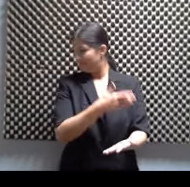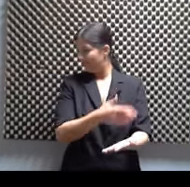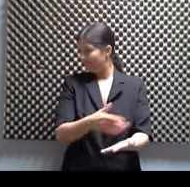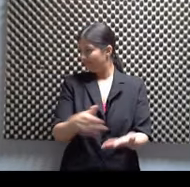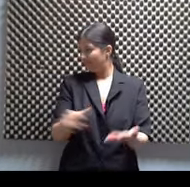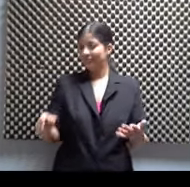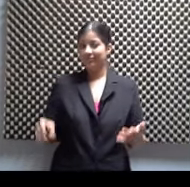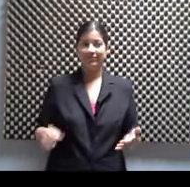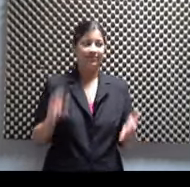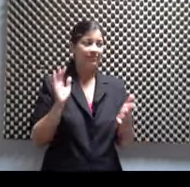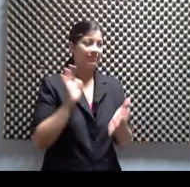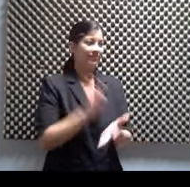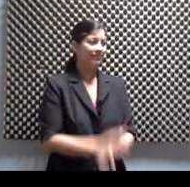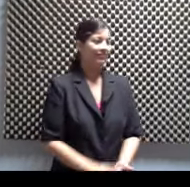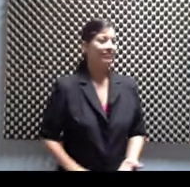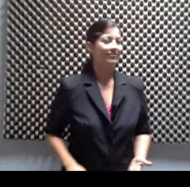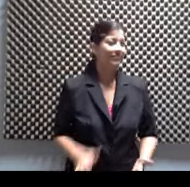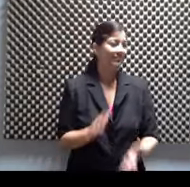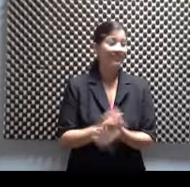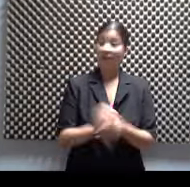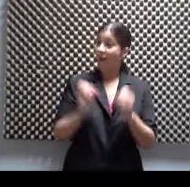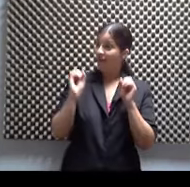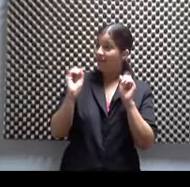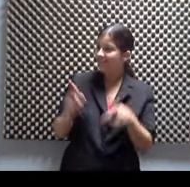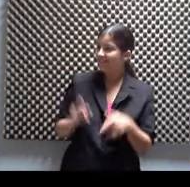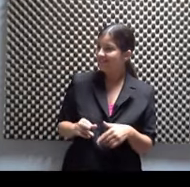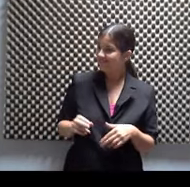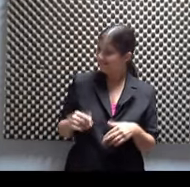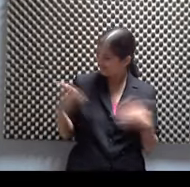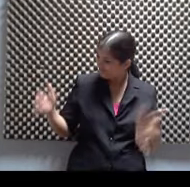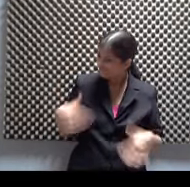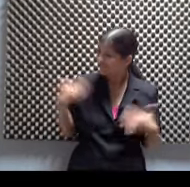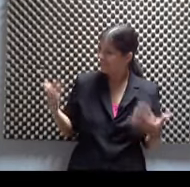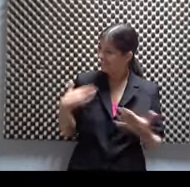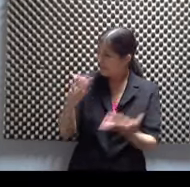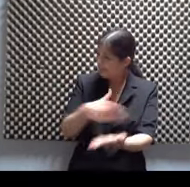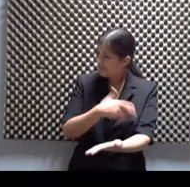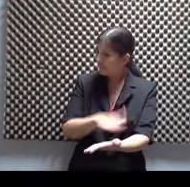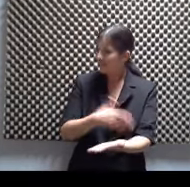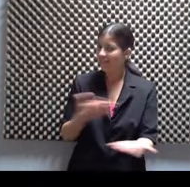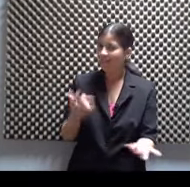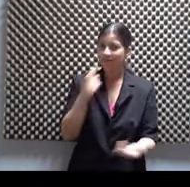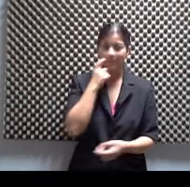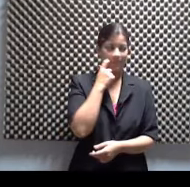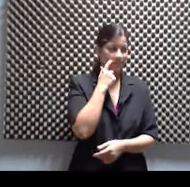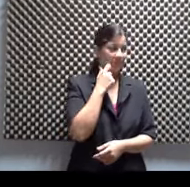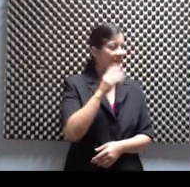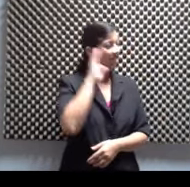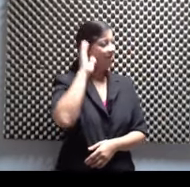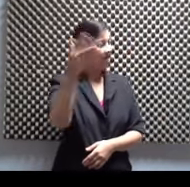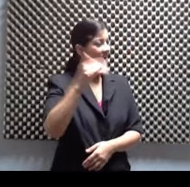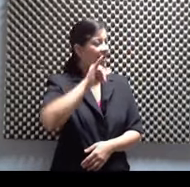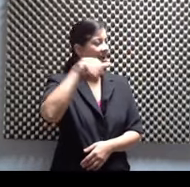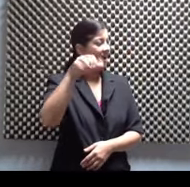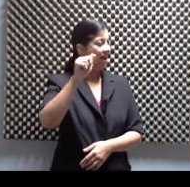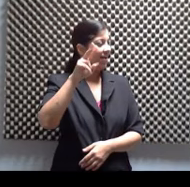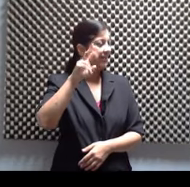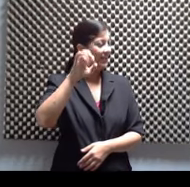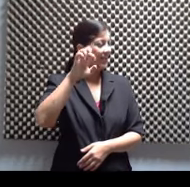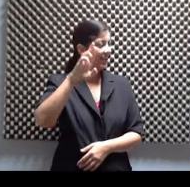Ok. Todo el mundo está aquí contento con la música. Hola, Javier. Hay una reina. Nuestro coordinador.